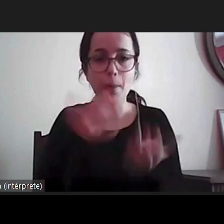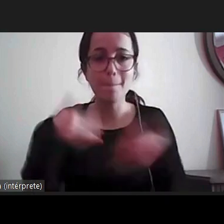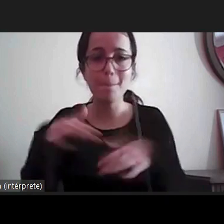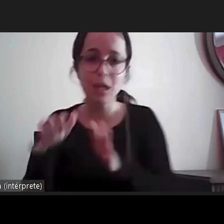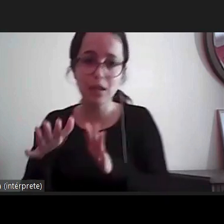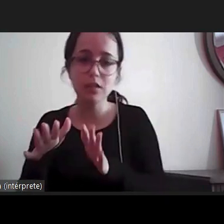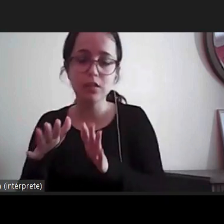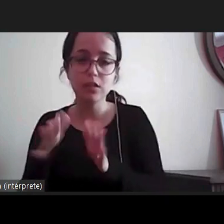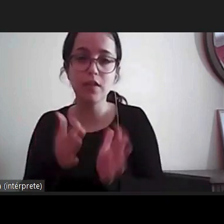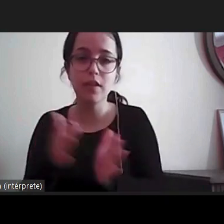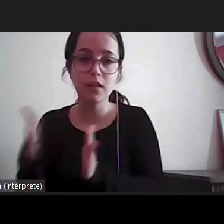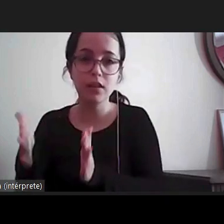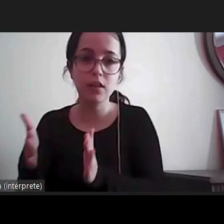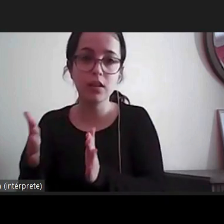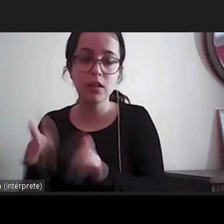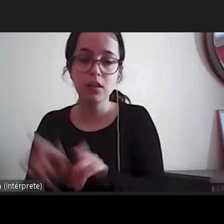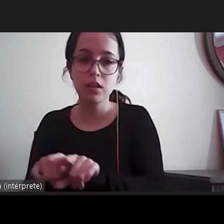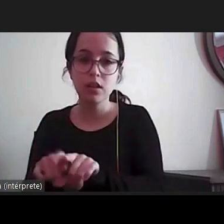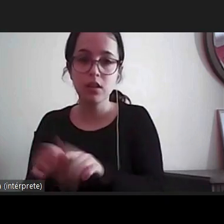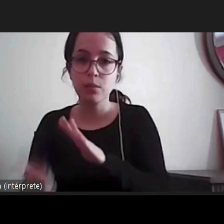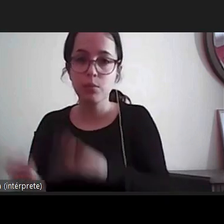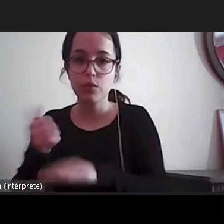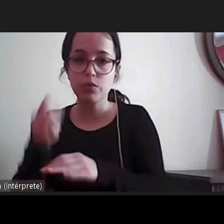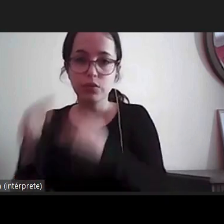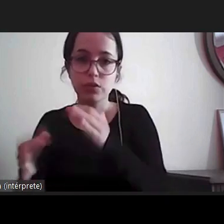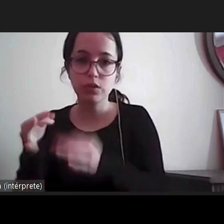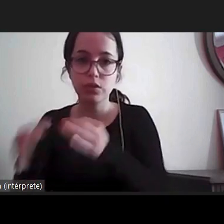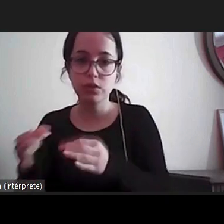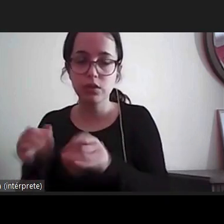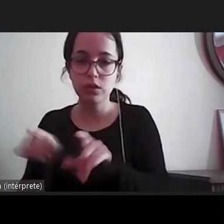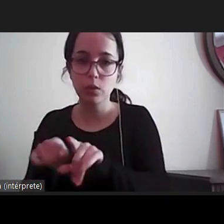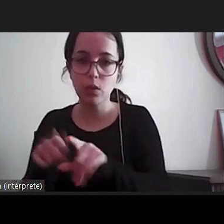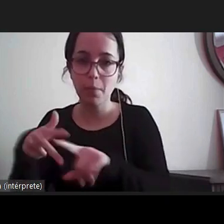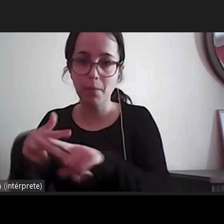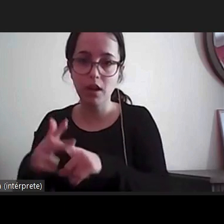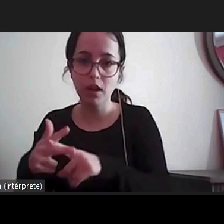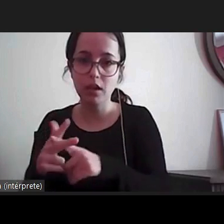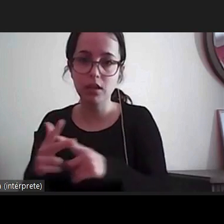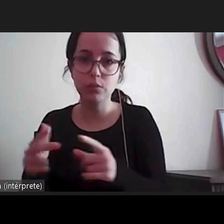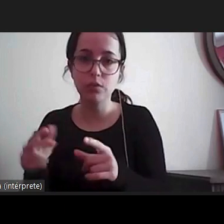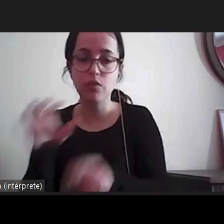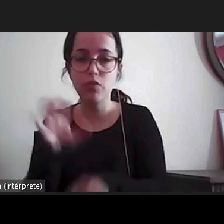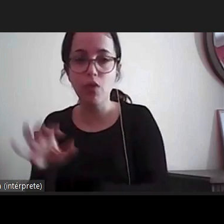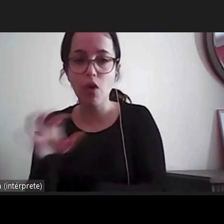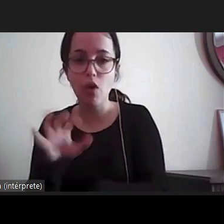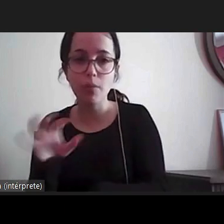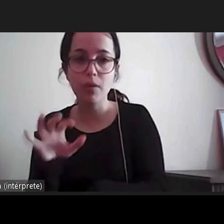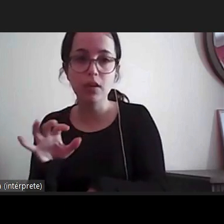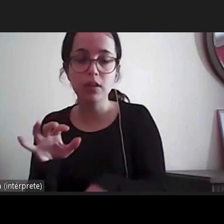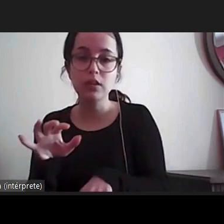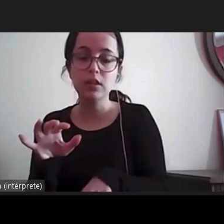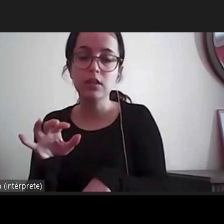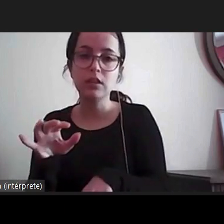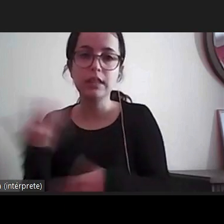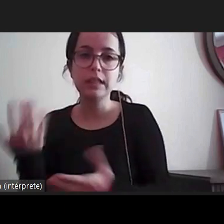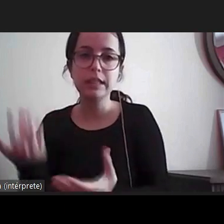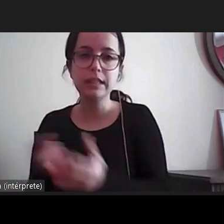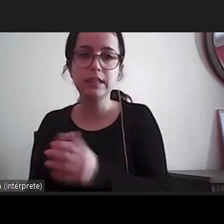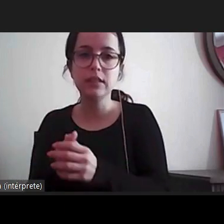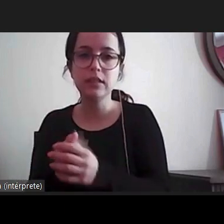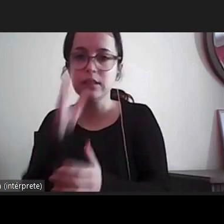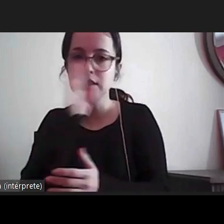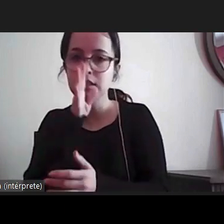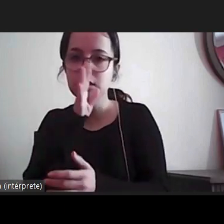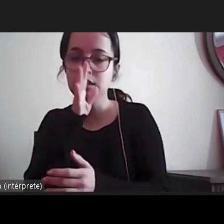entrega ao provedor de justiça uma série de mecanismos caso a colaboração com a administração não